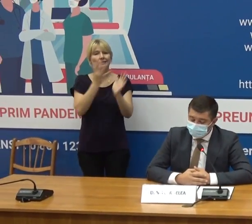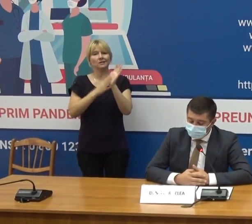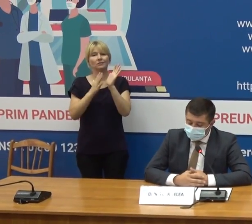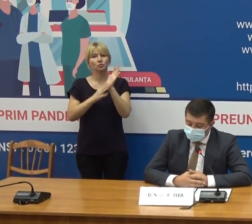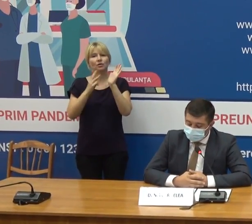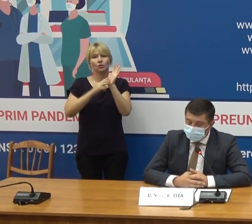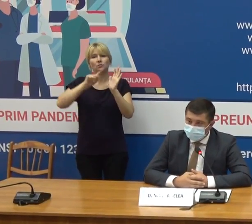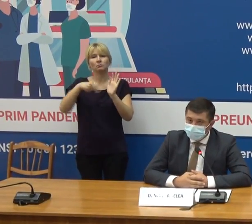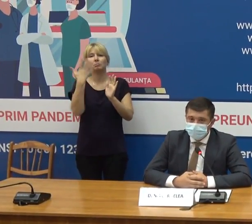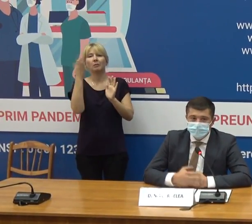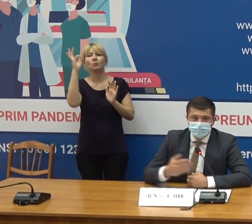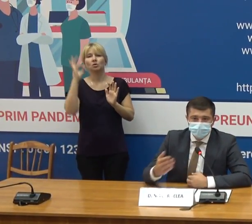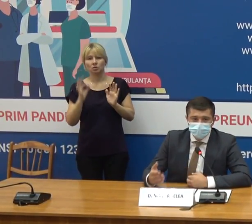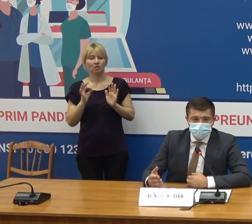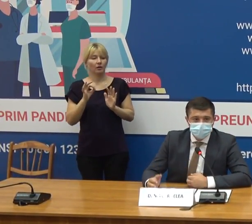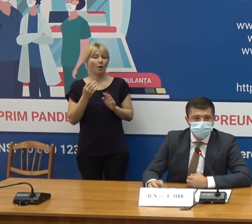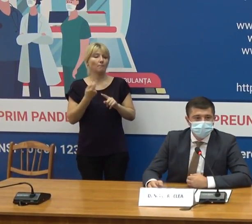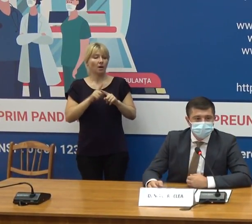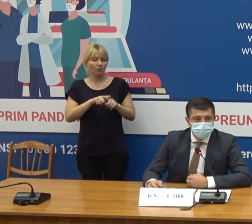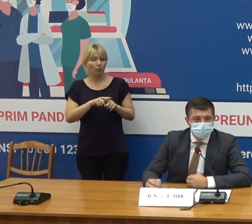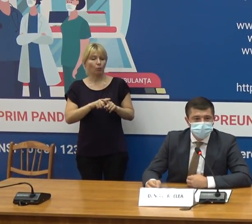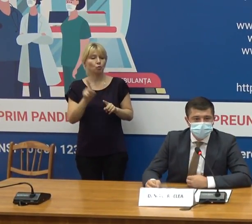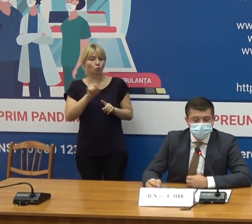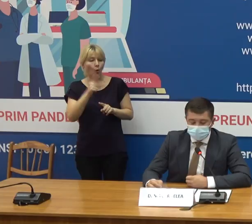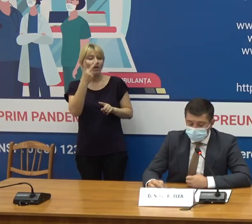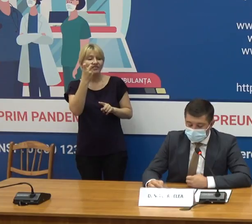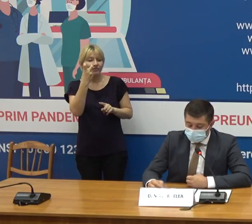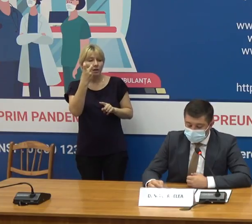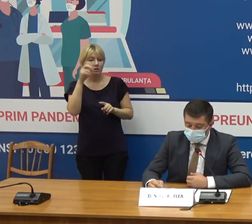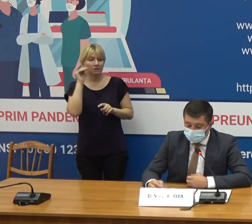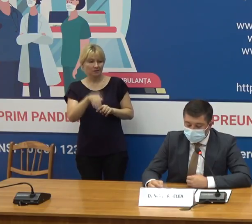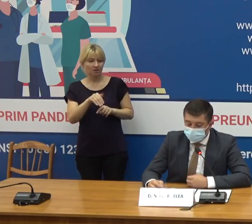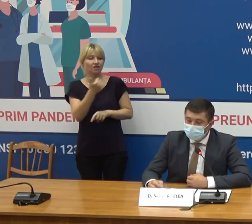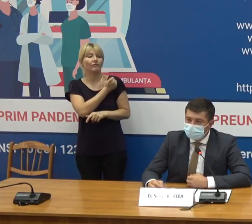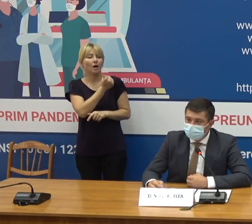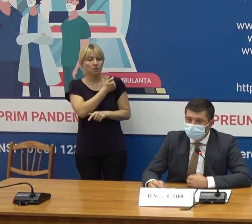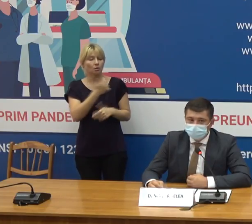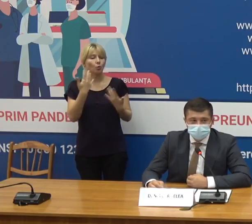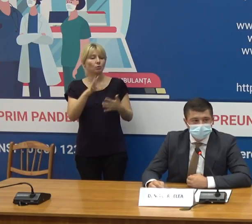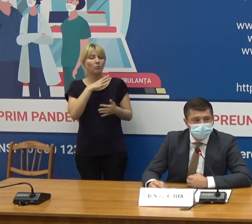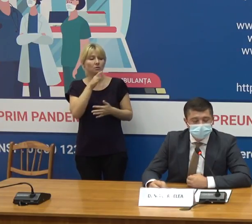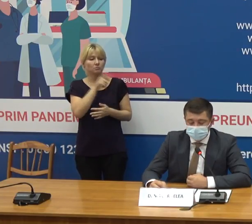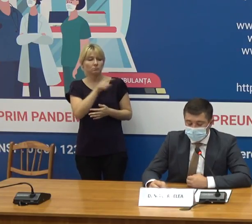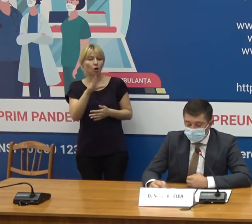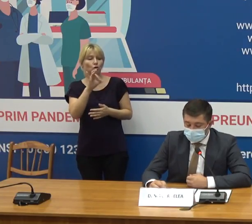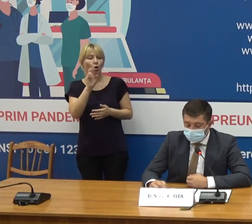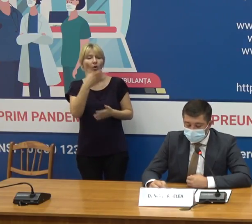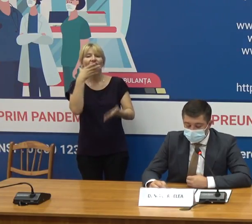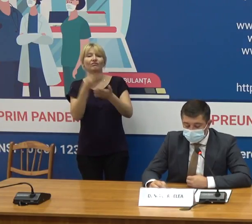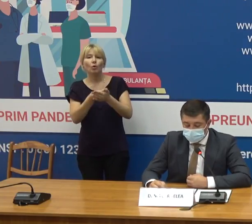.5%. De menționat că 250.000 de vaccinuri au avut termin de valabilitate